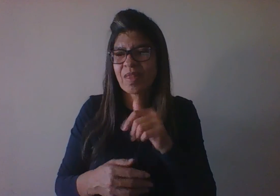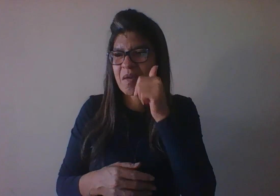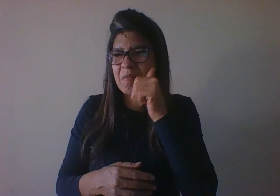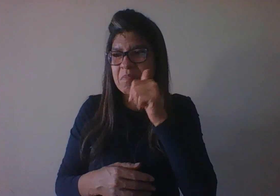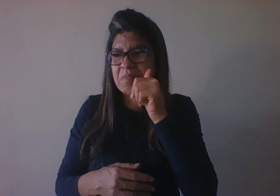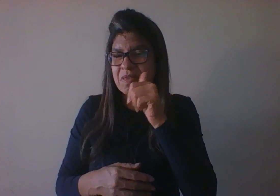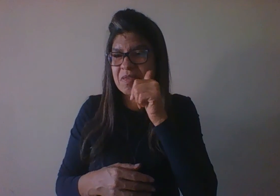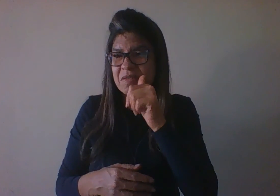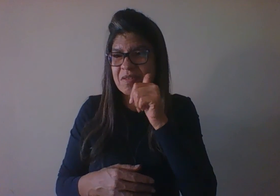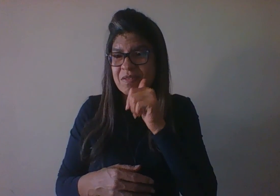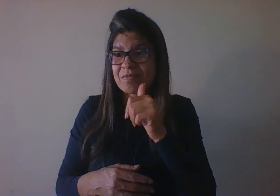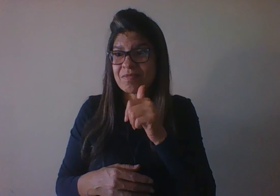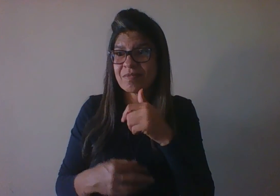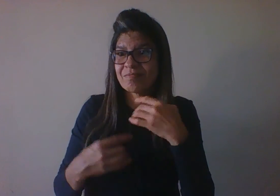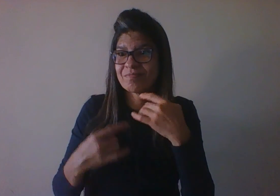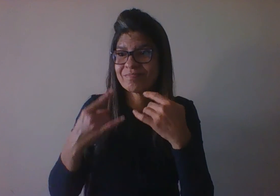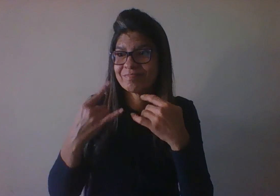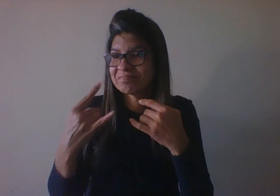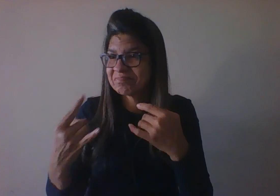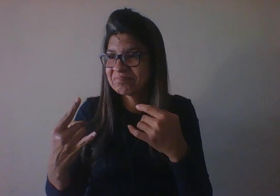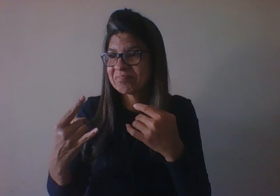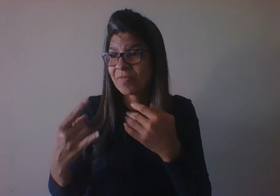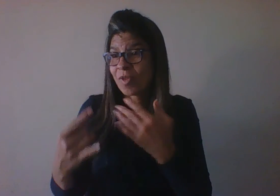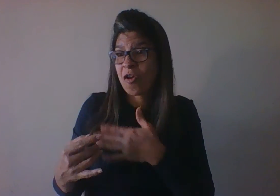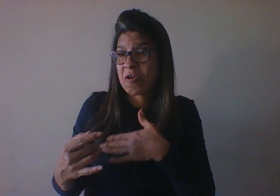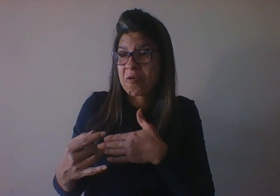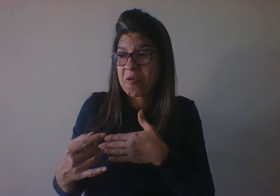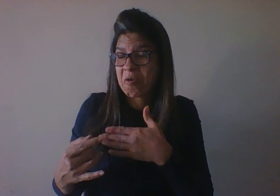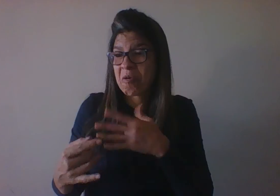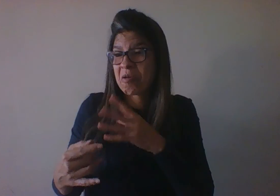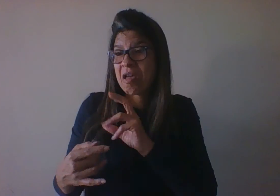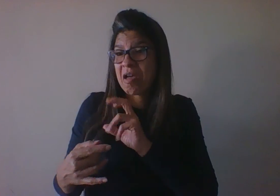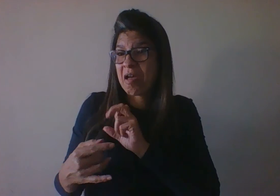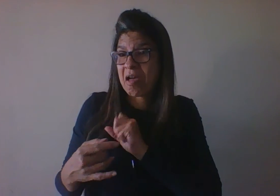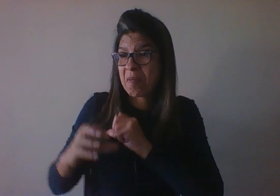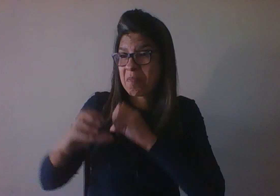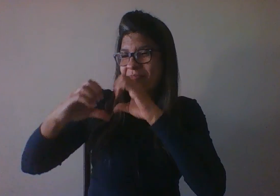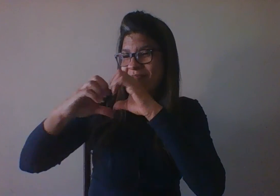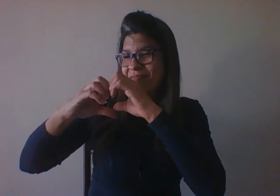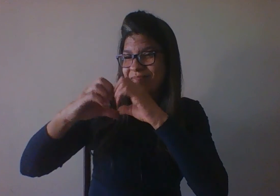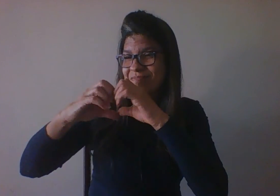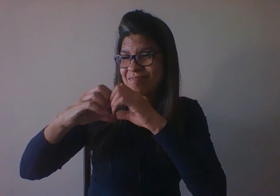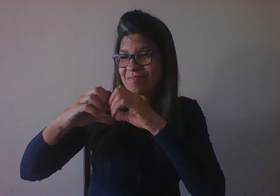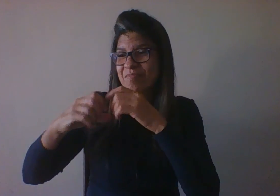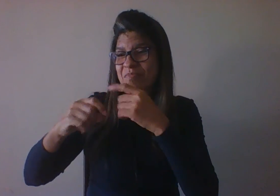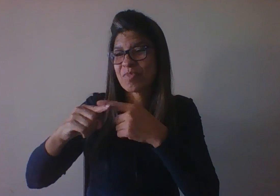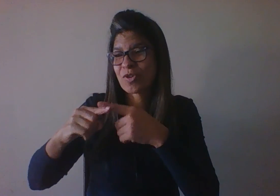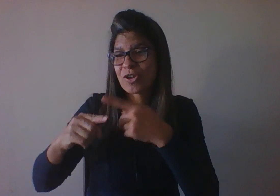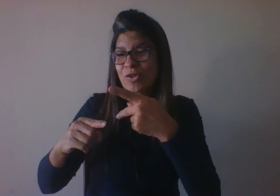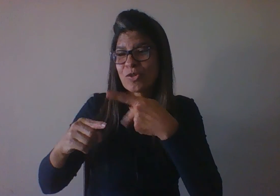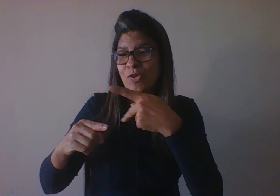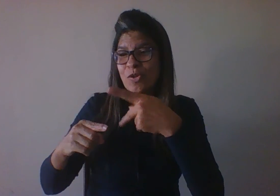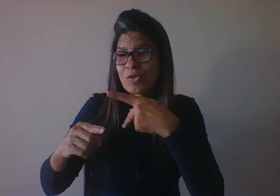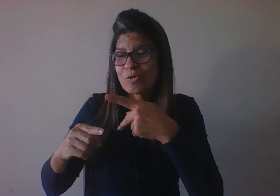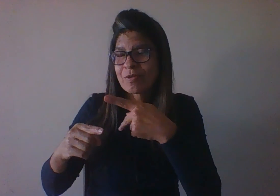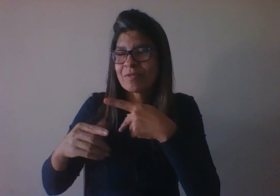colega e estabelece noções de amor porque ela começa a compreender uma dimensão de um conceito